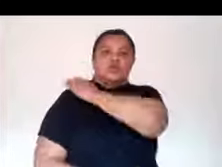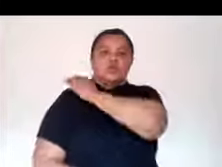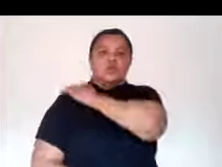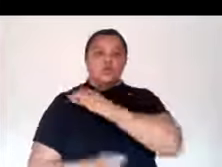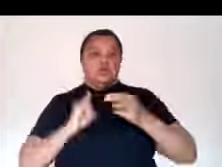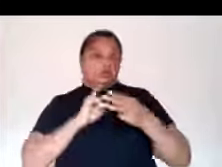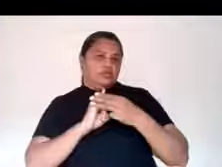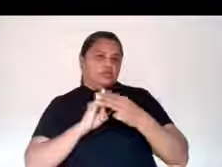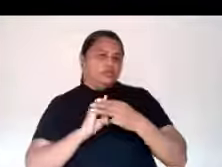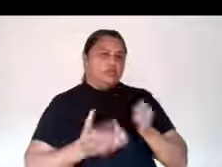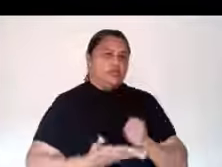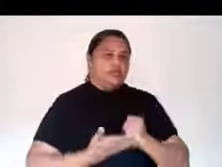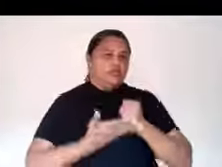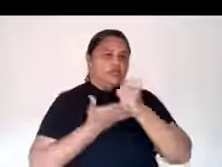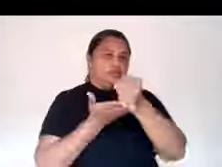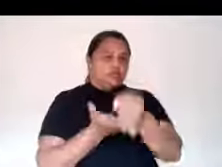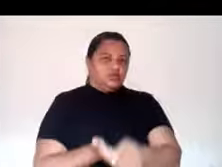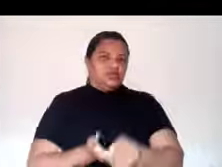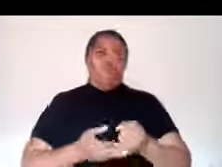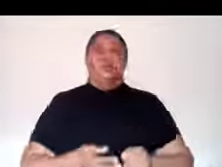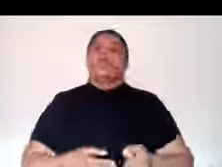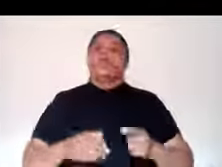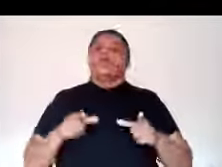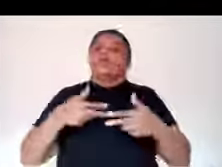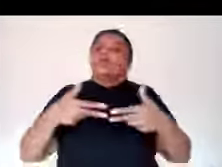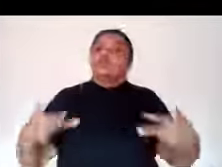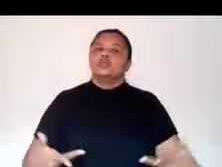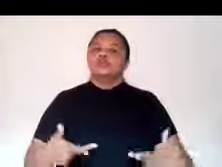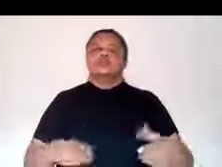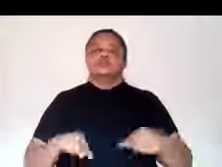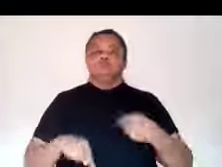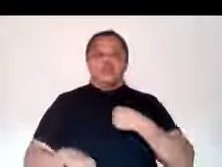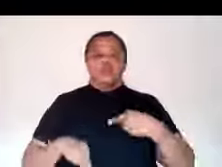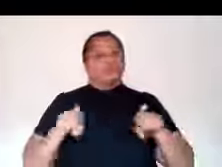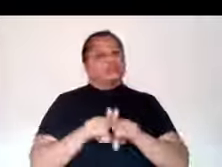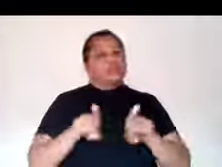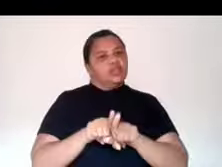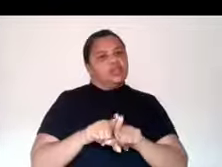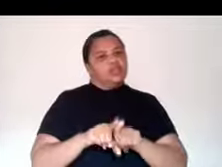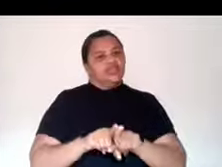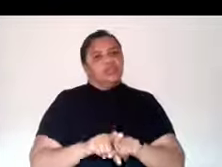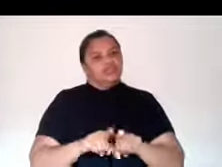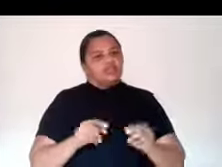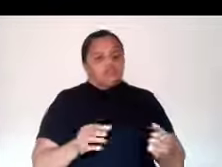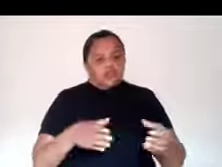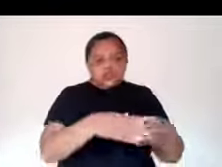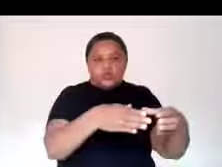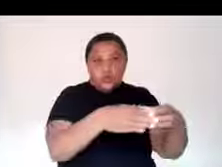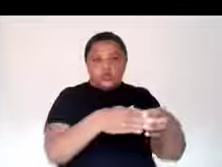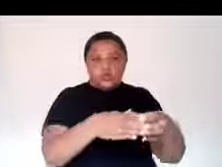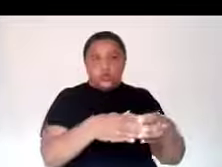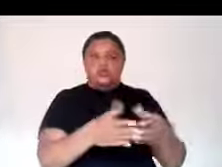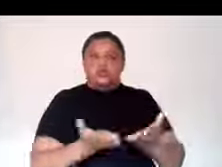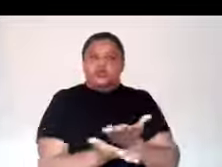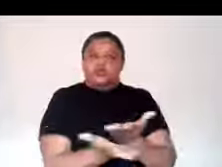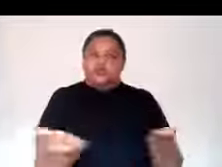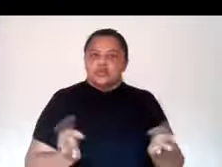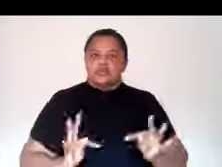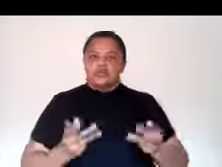onde a SECTE é co-executora do projeto. O IFMA tem auxiliado através de equipamentos